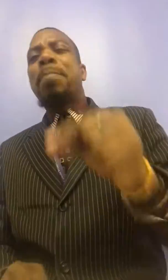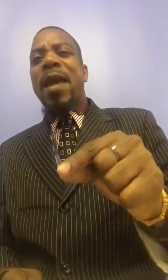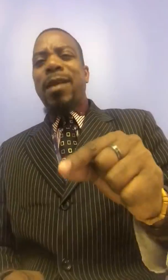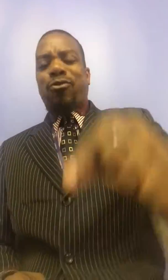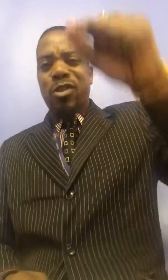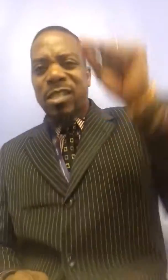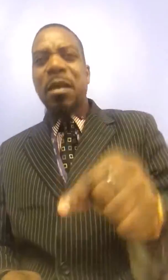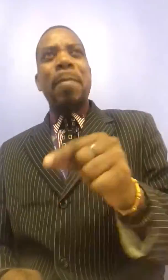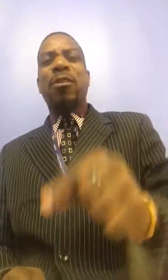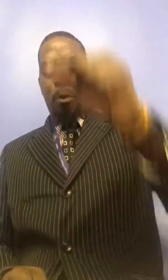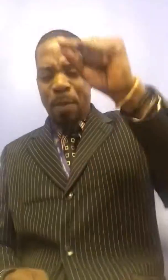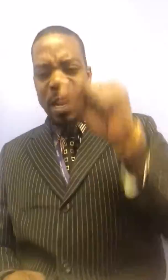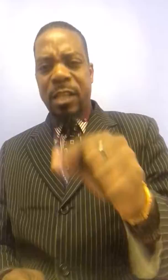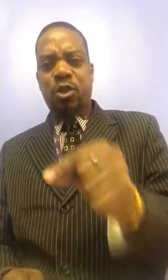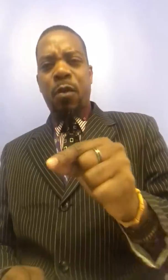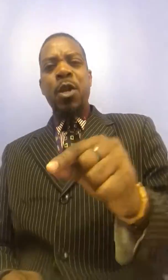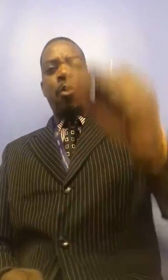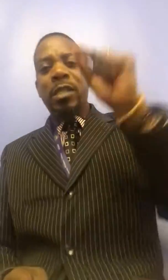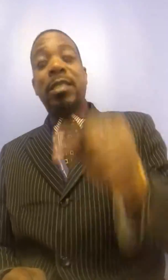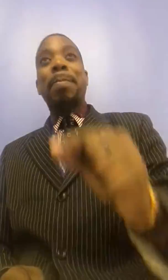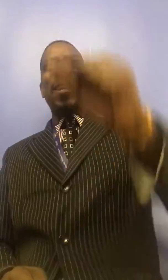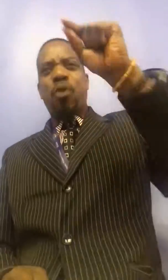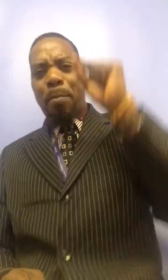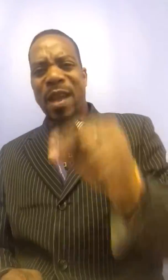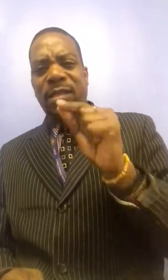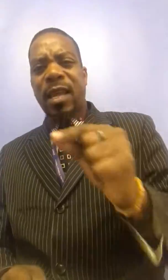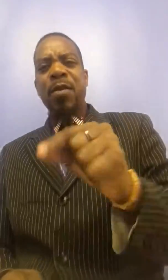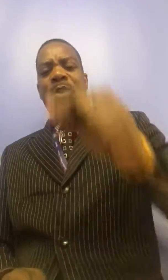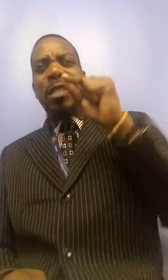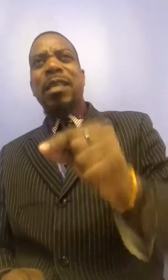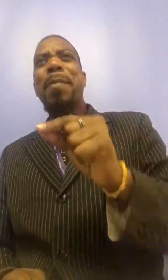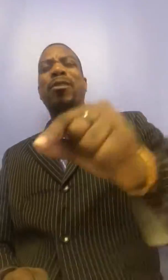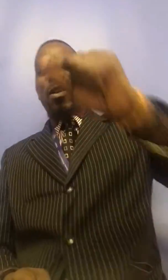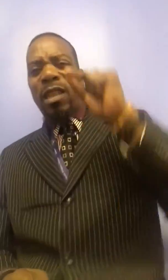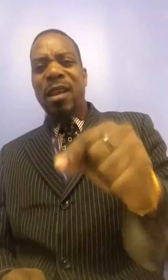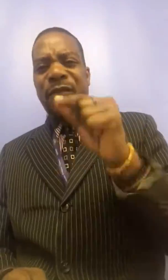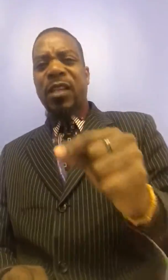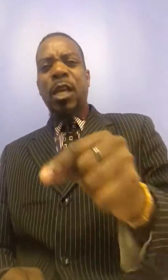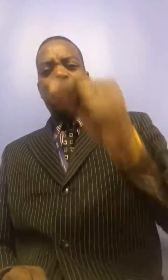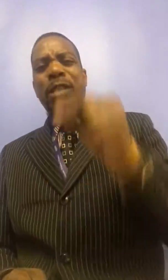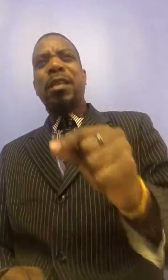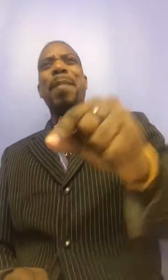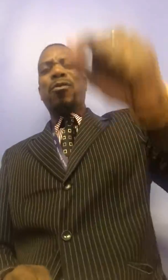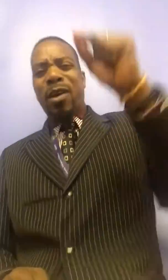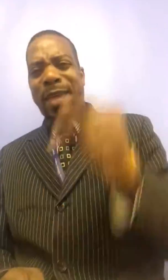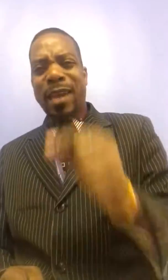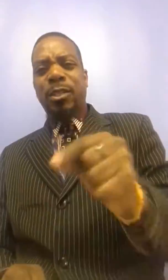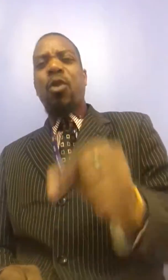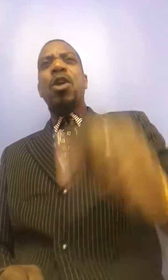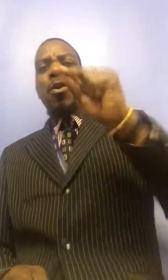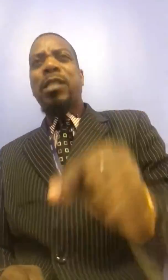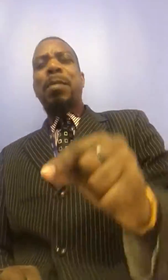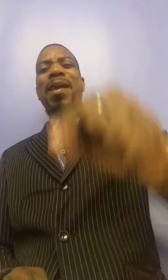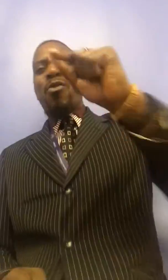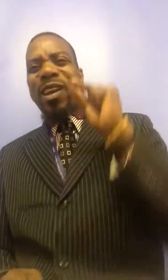semaine est une semaine de bénédiction. Une semaine de percée, une semaine de délivrance, une semaine de guérison, une semaine de